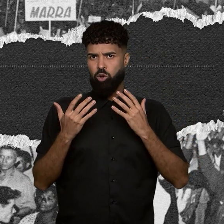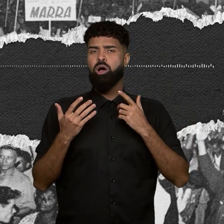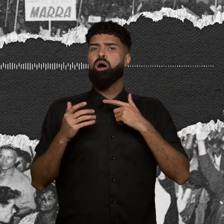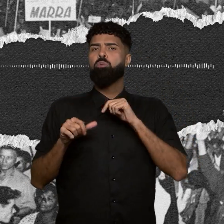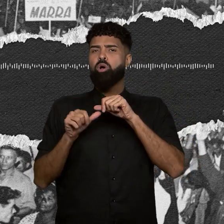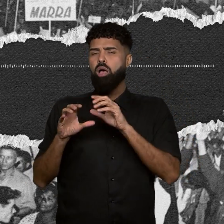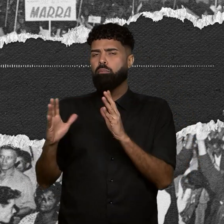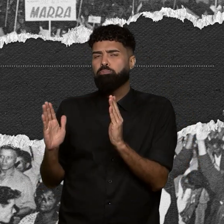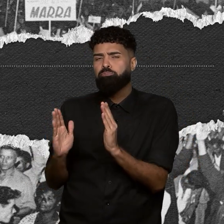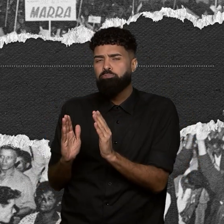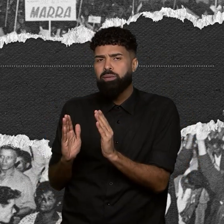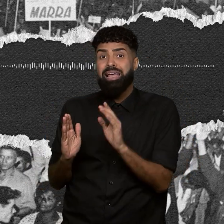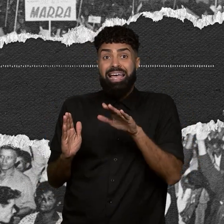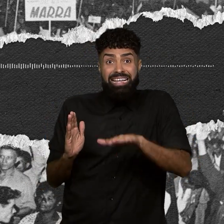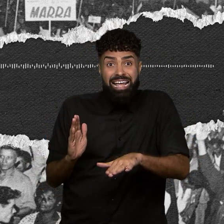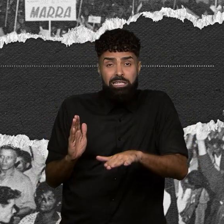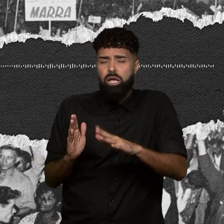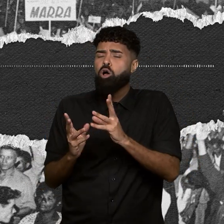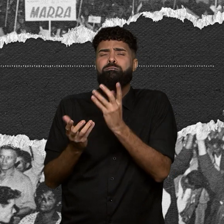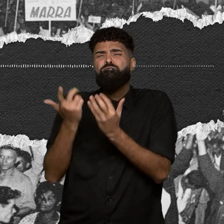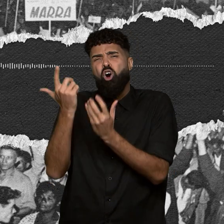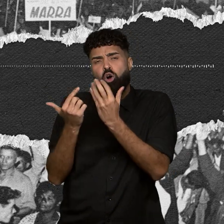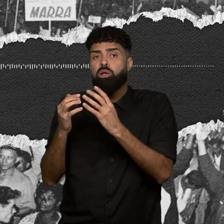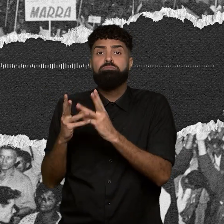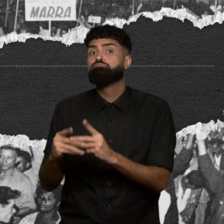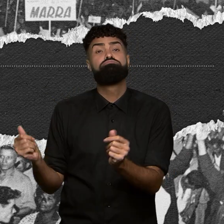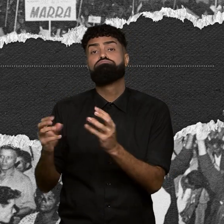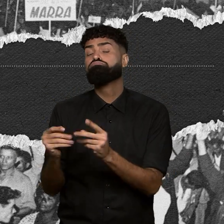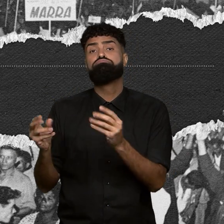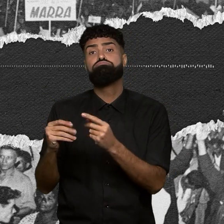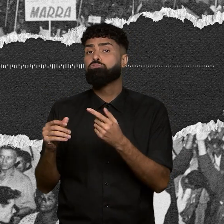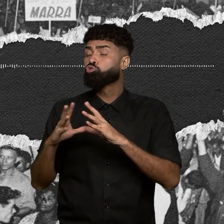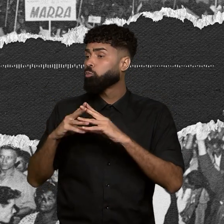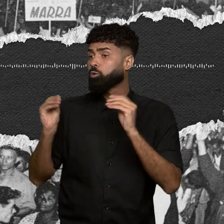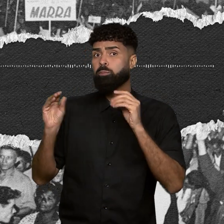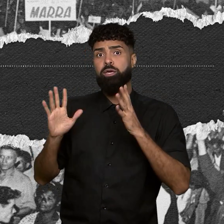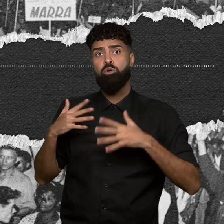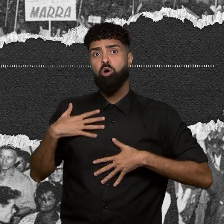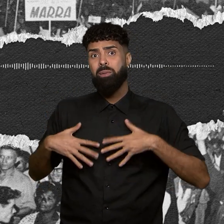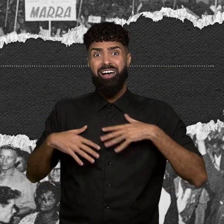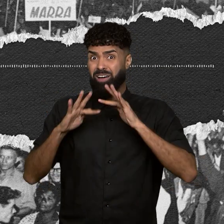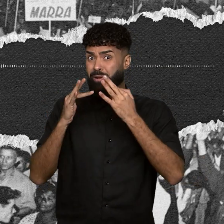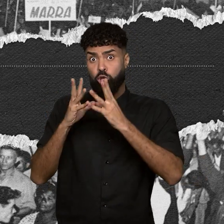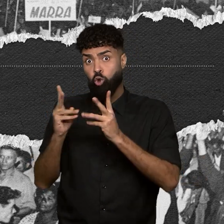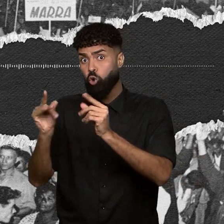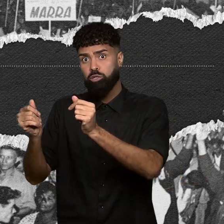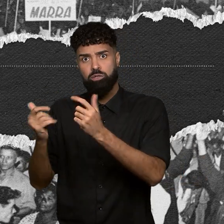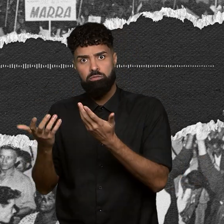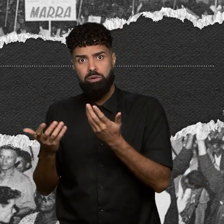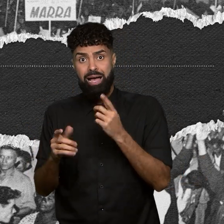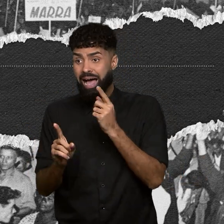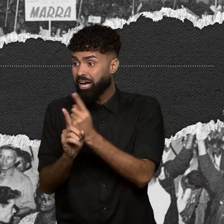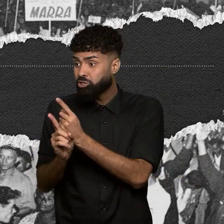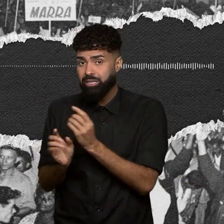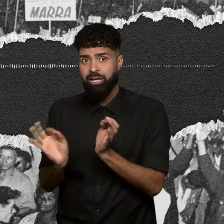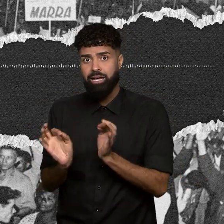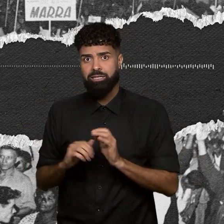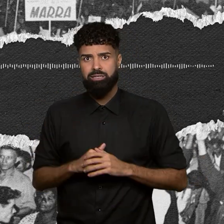E uma criança? Teve famílias que foram desimadas todas, toda a família. Não acharam nada. Está incompleta? Para mim, está.